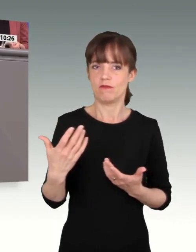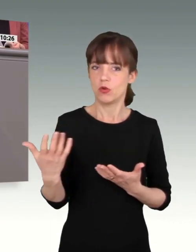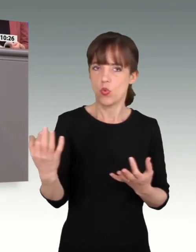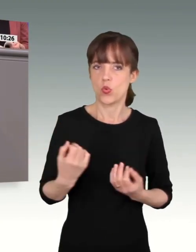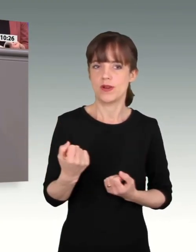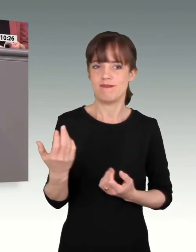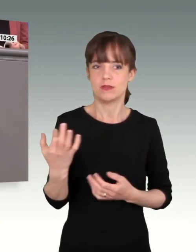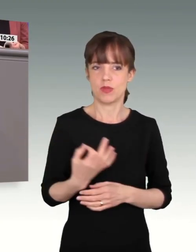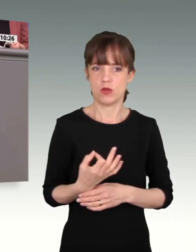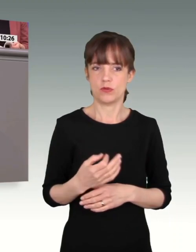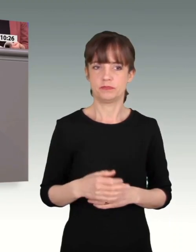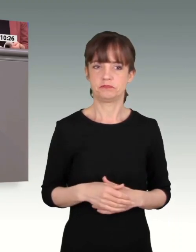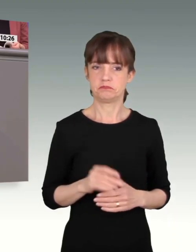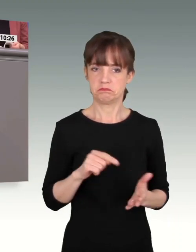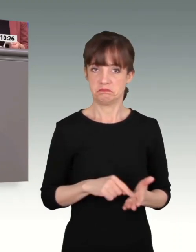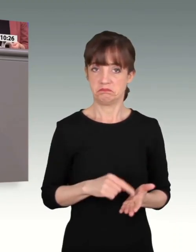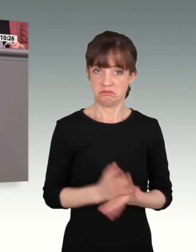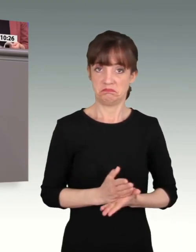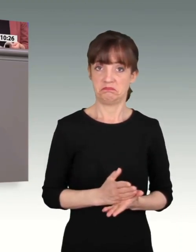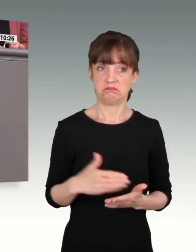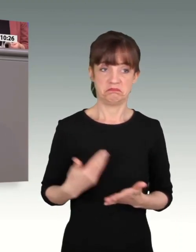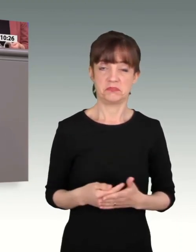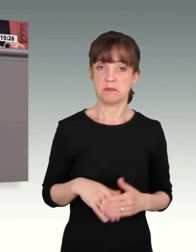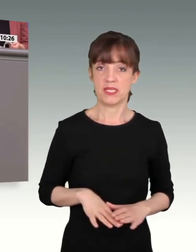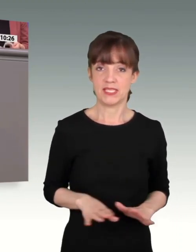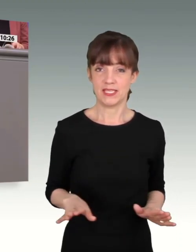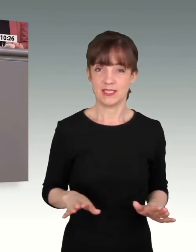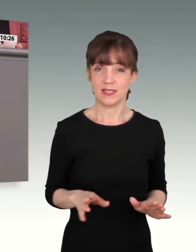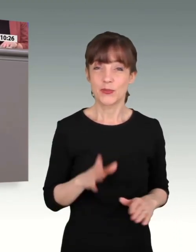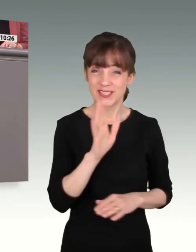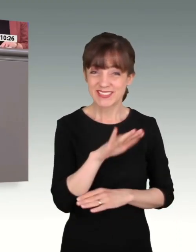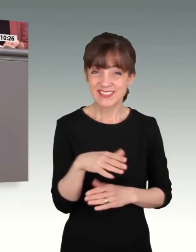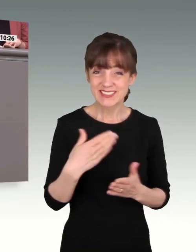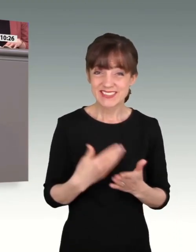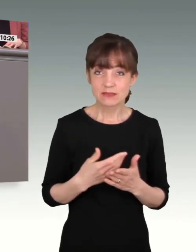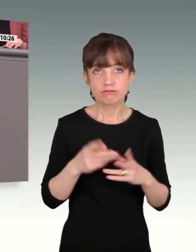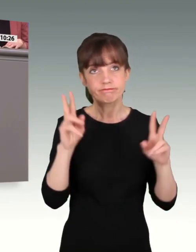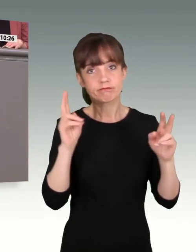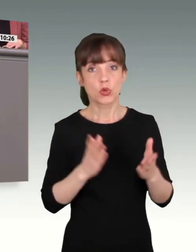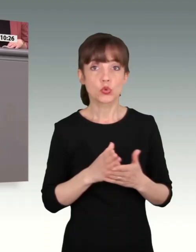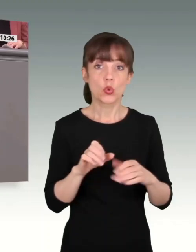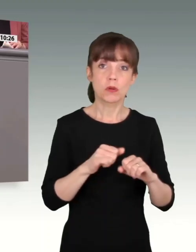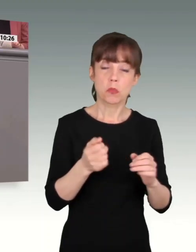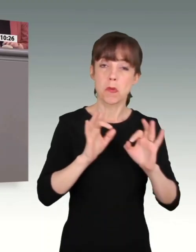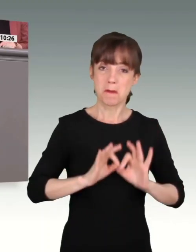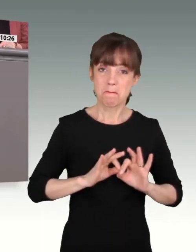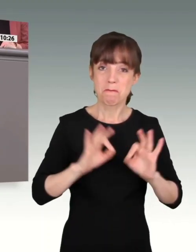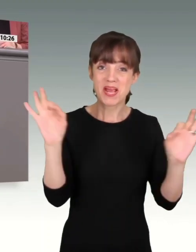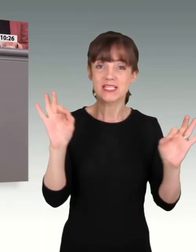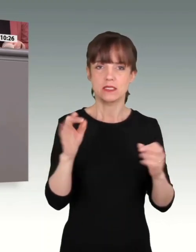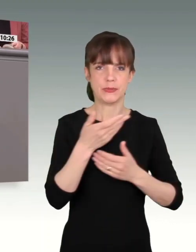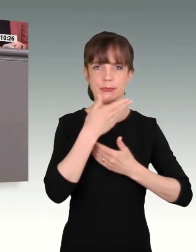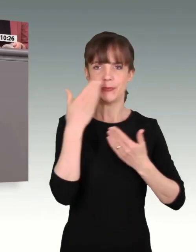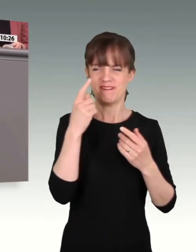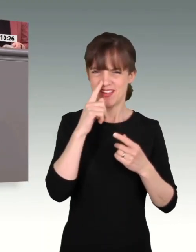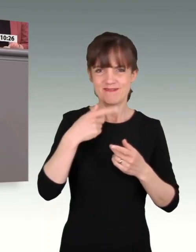Punkt. Aber das war es bisher. Ich will nur sagen, das ist nicht der Durchbruch, wenn wir darüber reden, wie wir tatsächlich Beschaffung